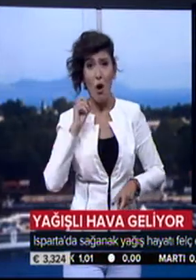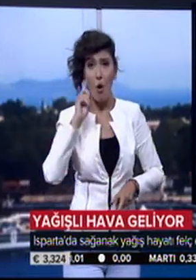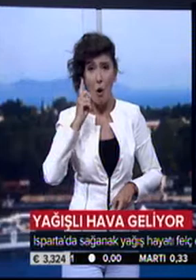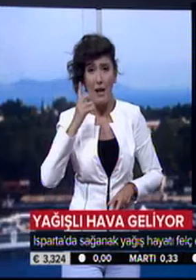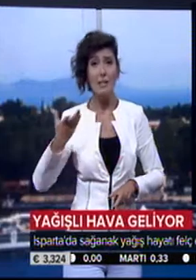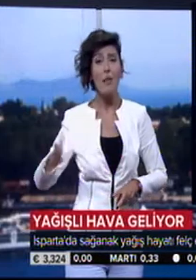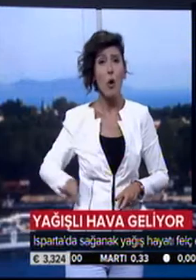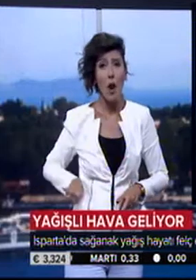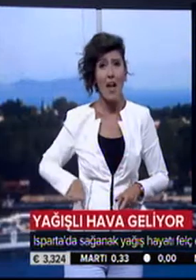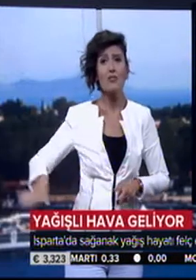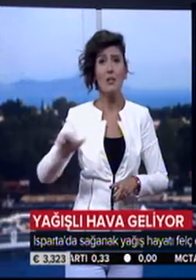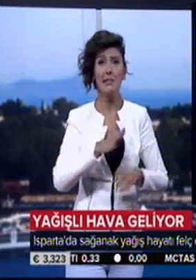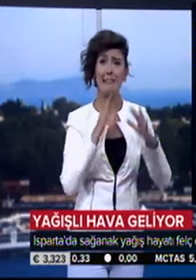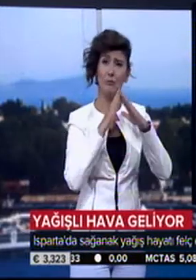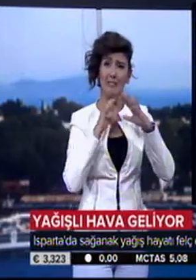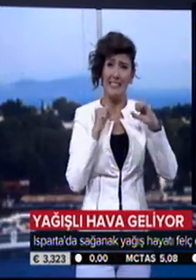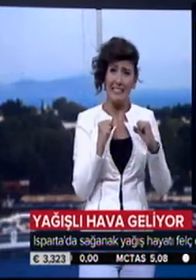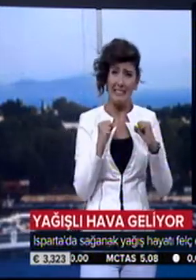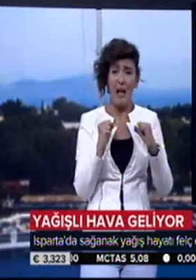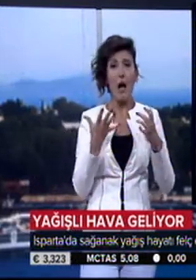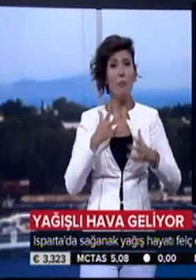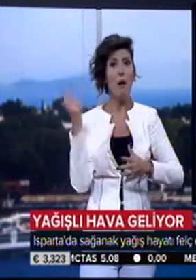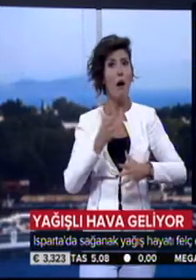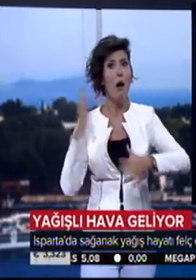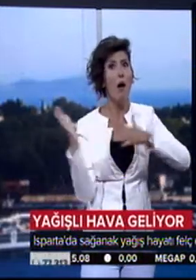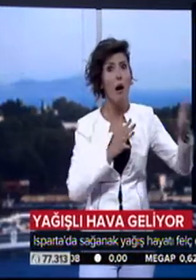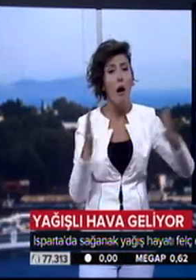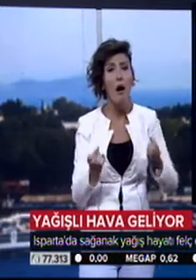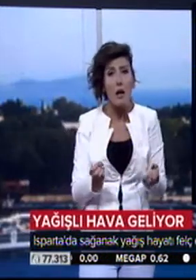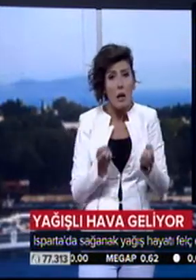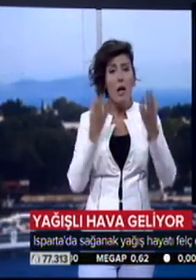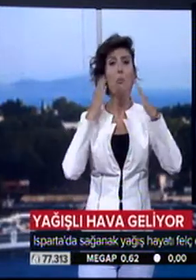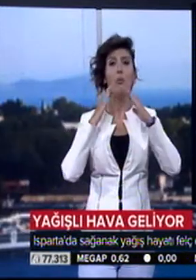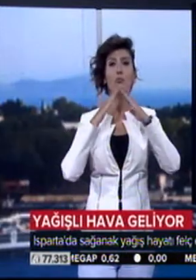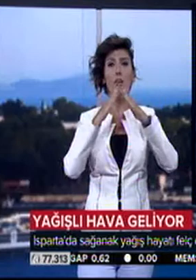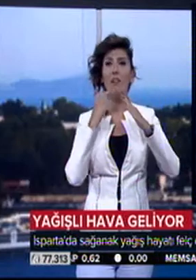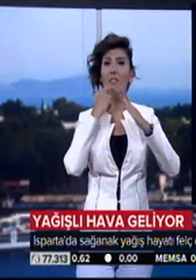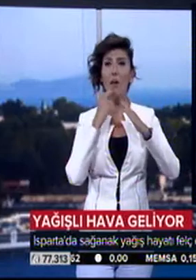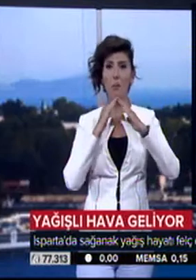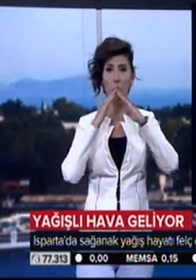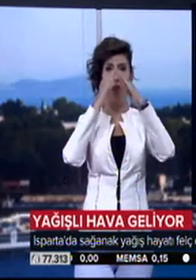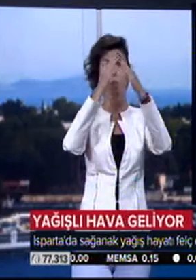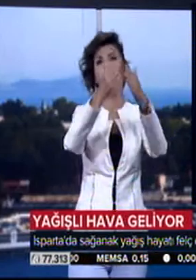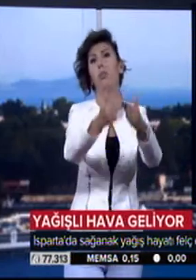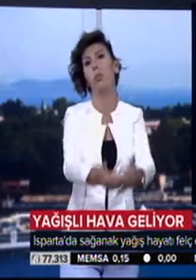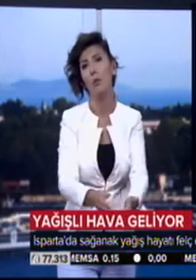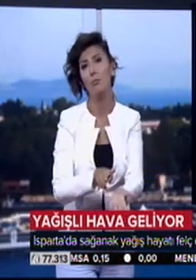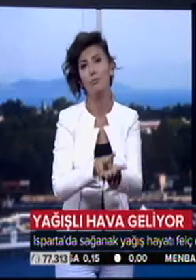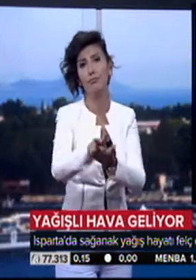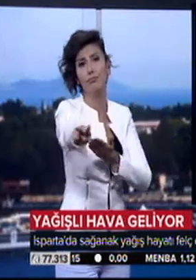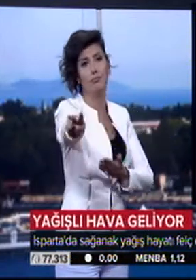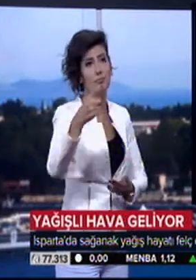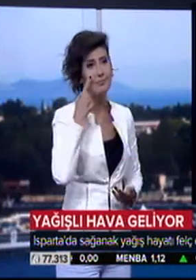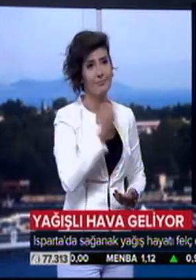tarafından bir müddet daha tutulmak istendi. Ancak şiddetlenen rüzgar nedeniyle çadır ve demir aksamı uçarak metrelerce sürüklendi.